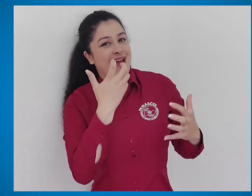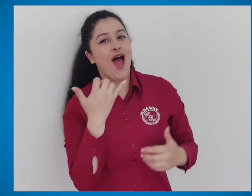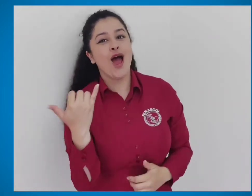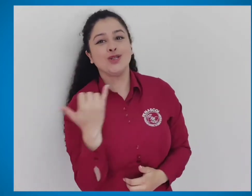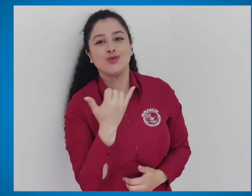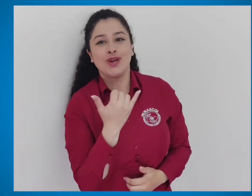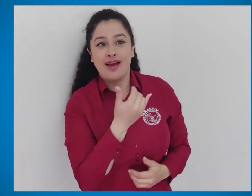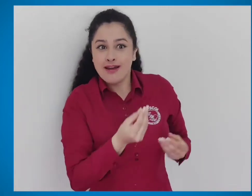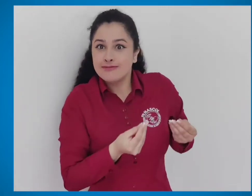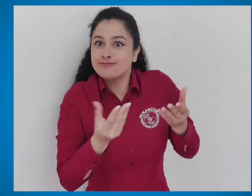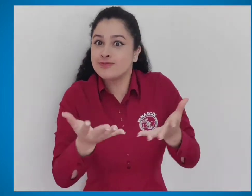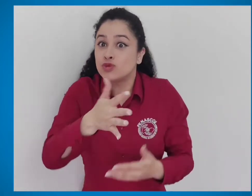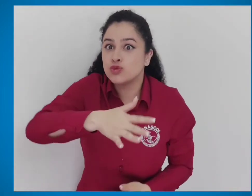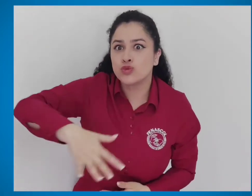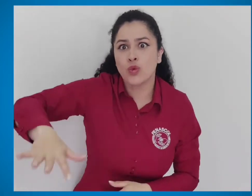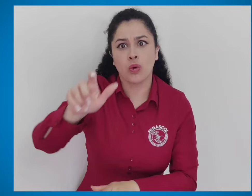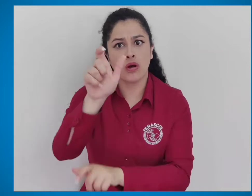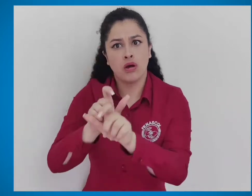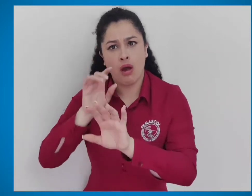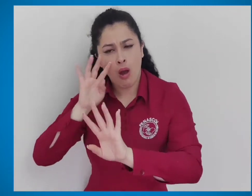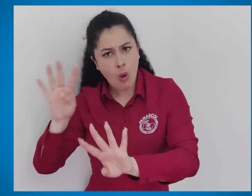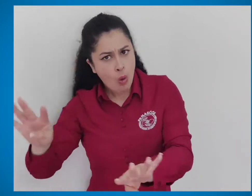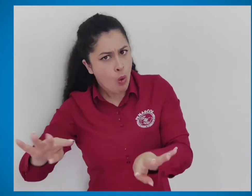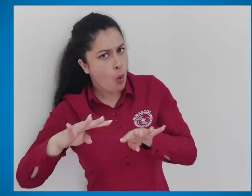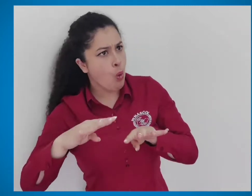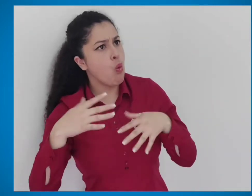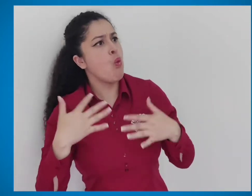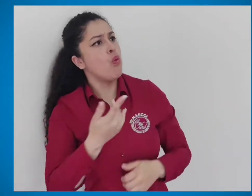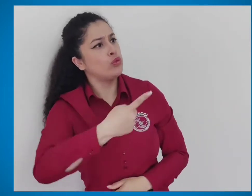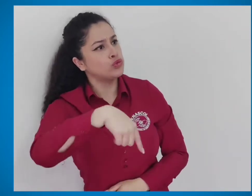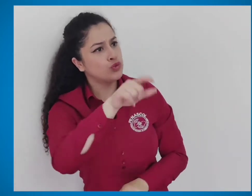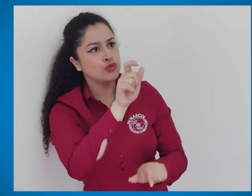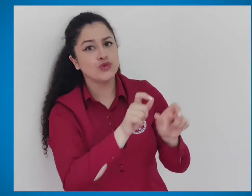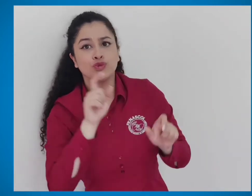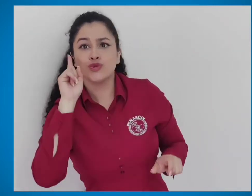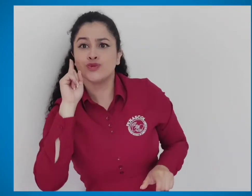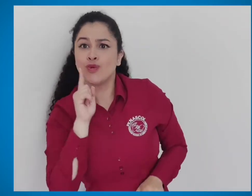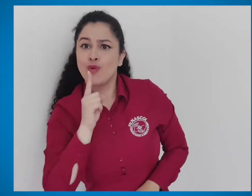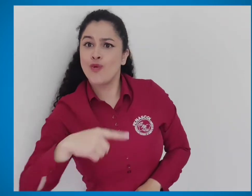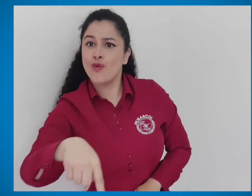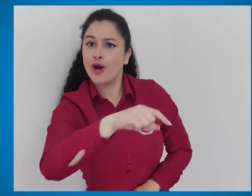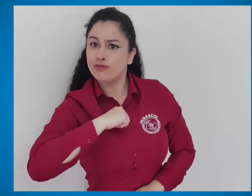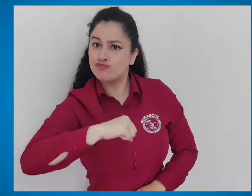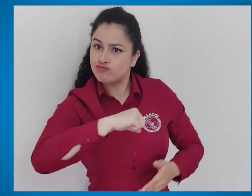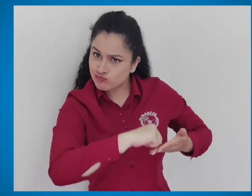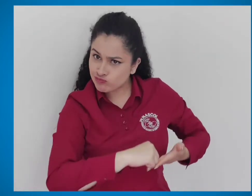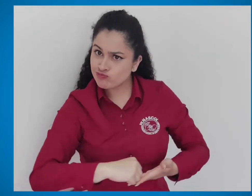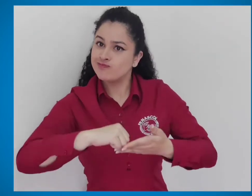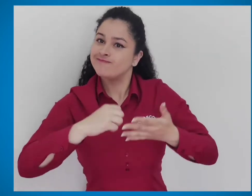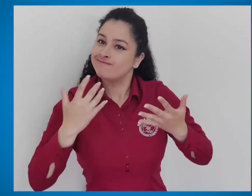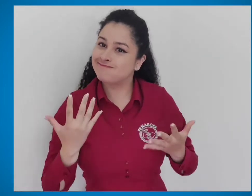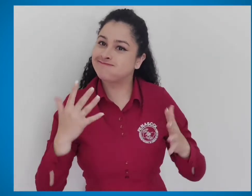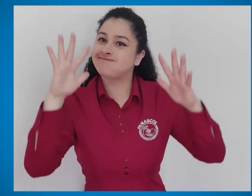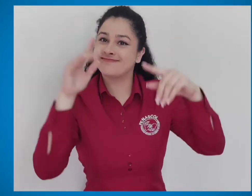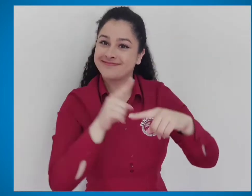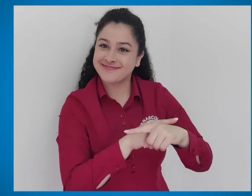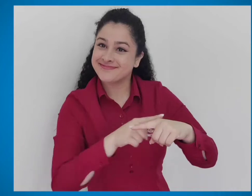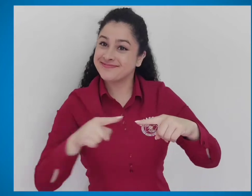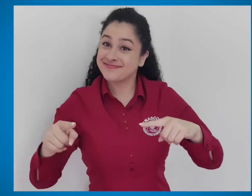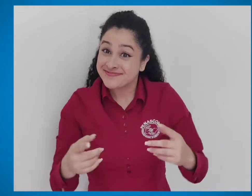Esto también servirá para visibilizar a la comunidad sorda sus derechos y la celebración